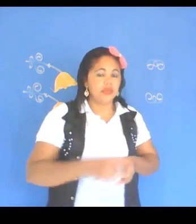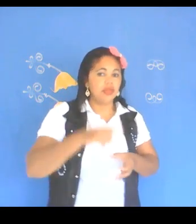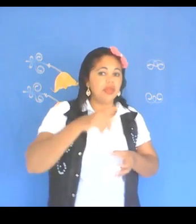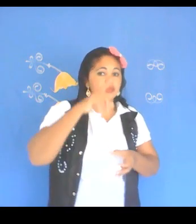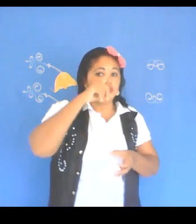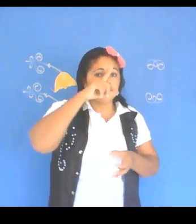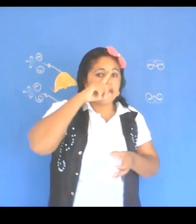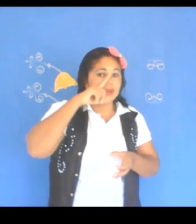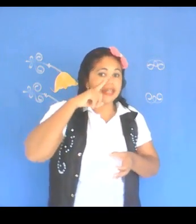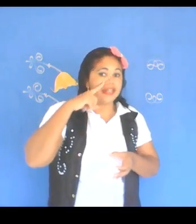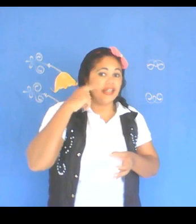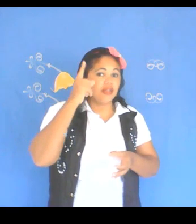ó, amarelo, ó,